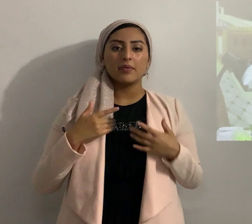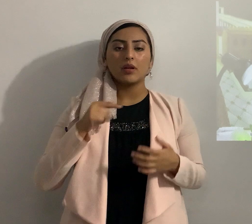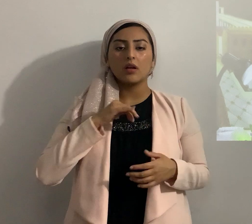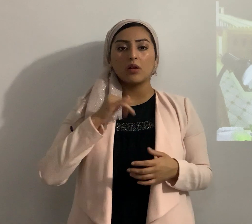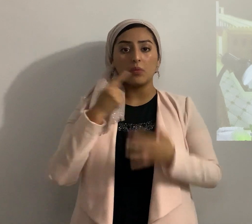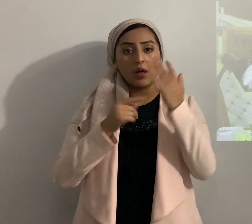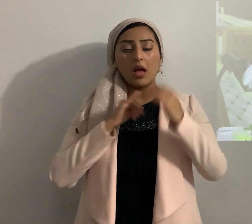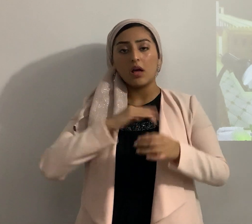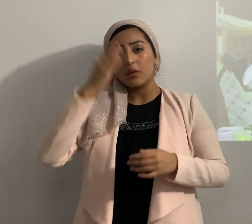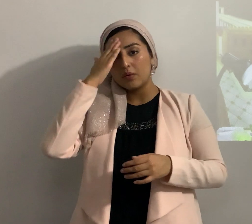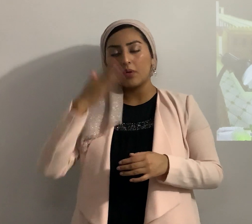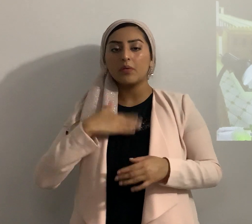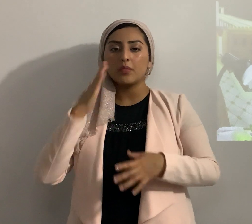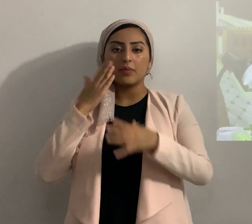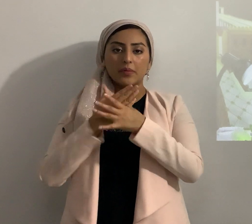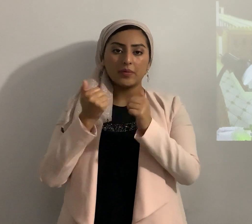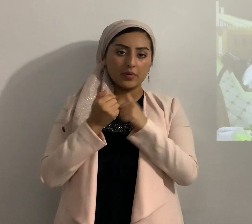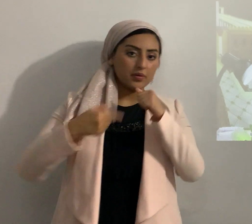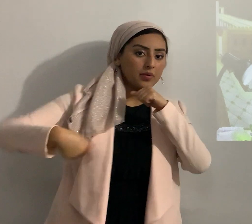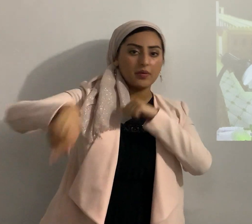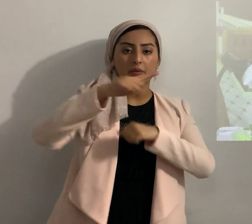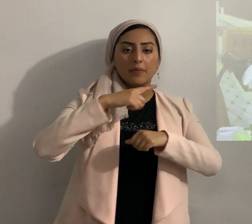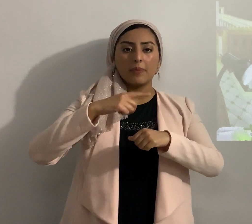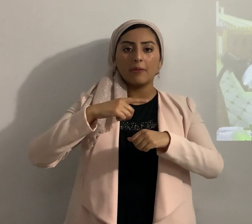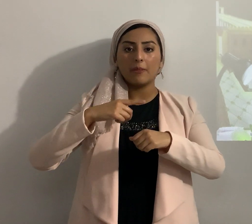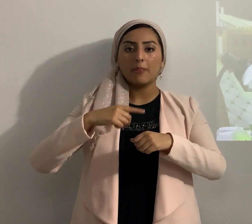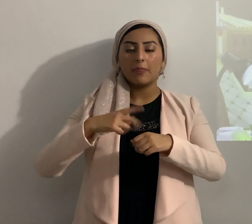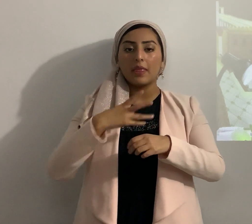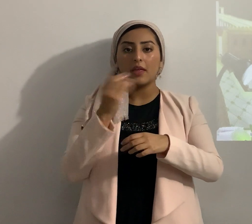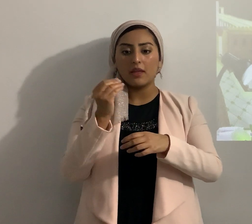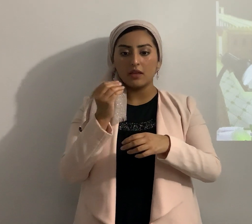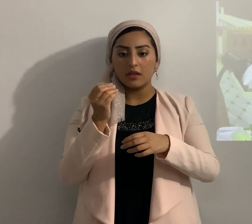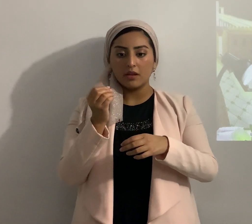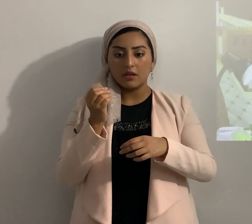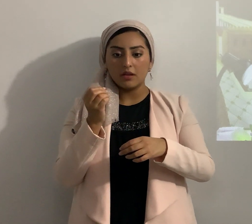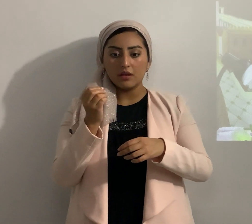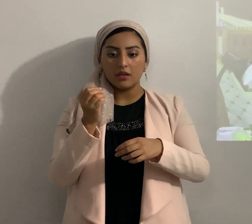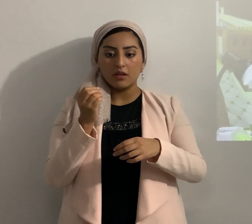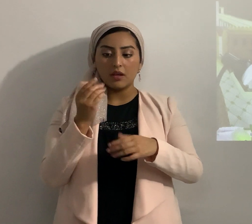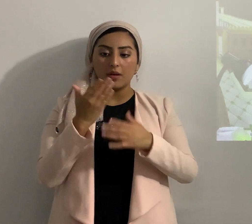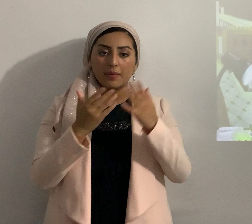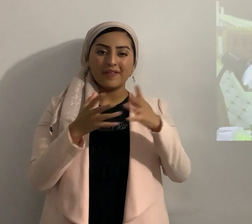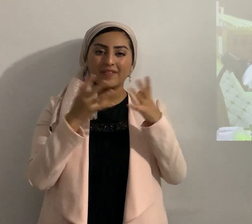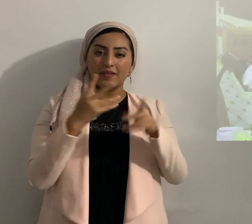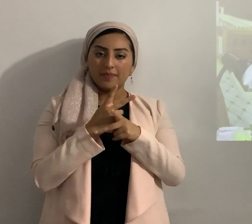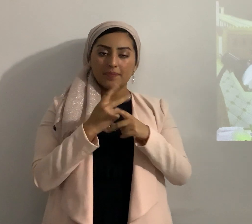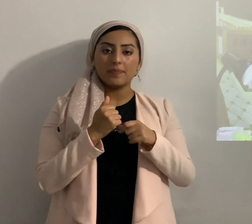yo sé se los voy a compartir ¿no? y además son cosas muy delicadas pero